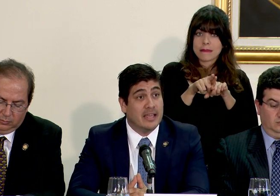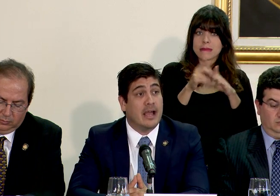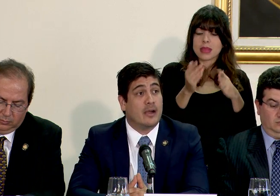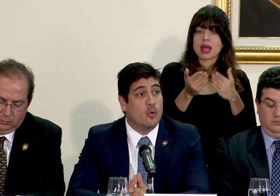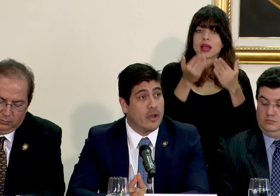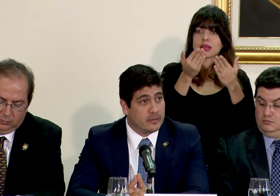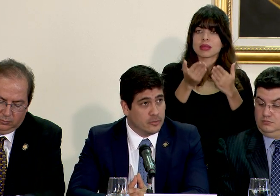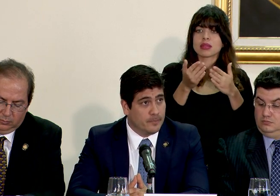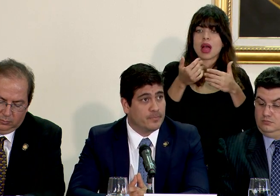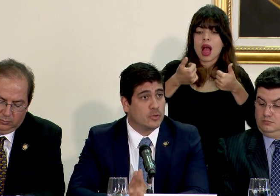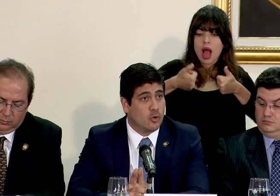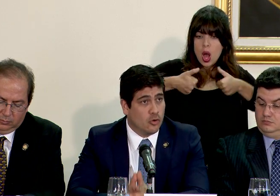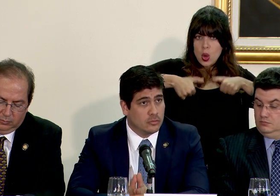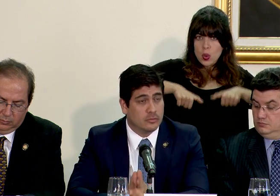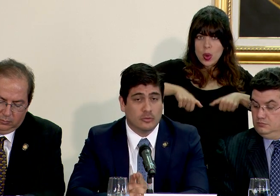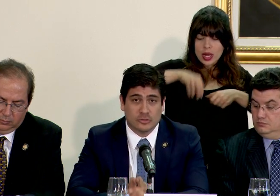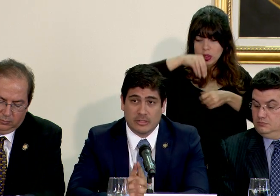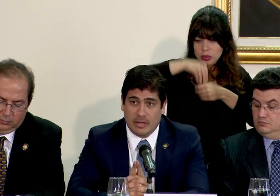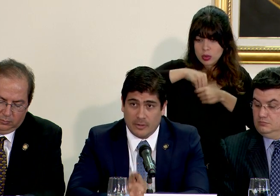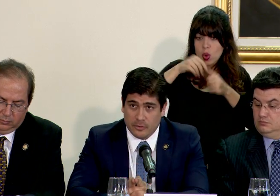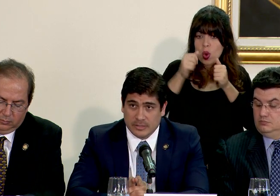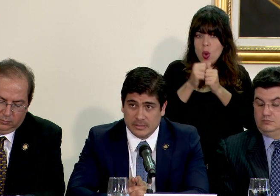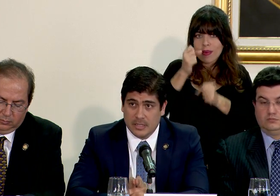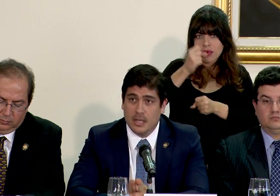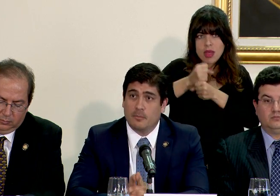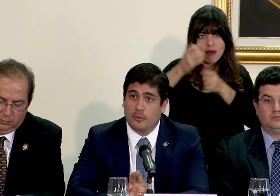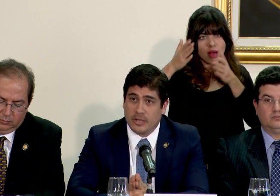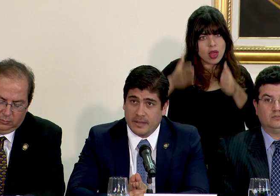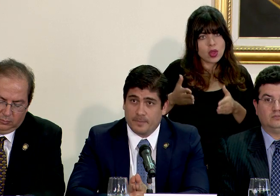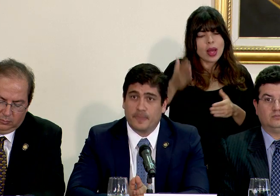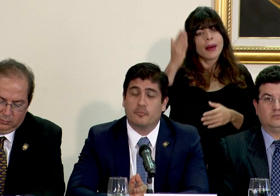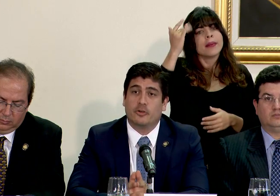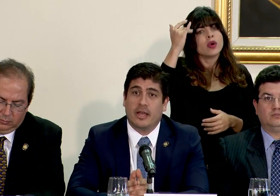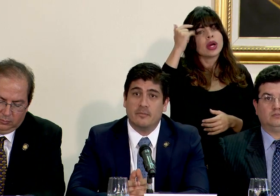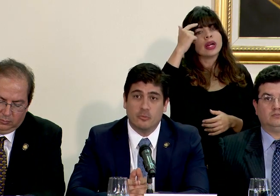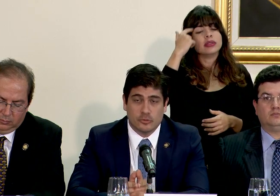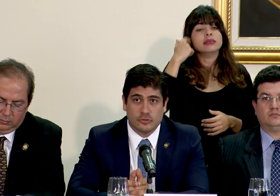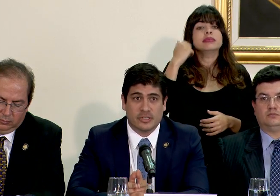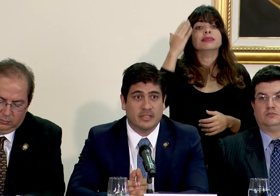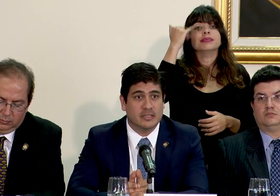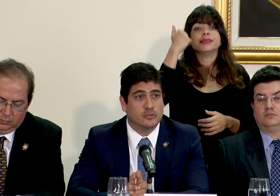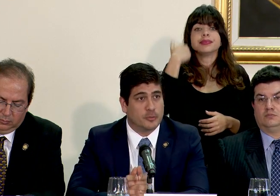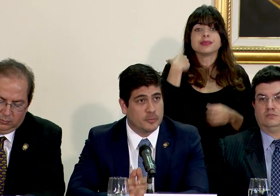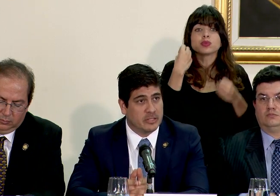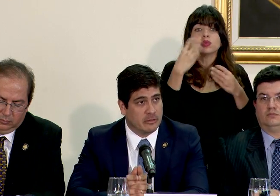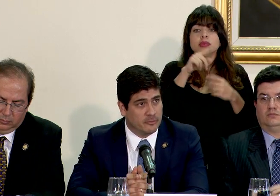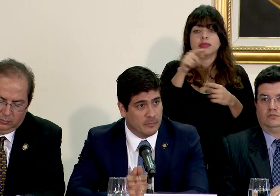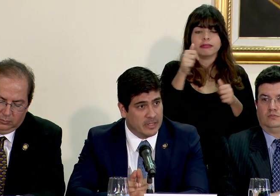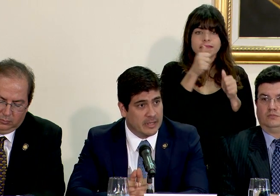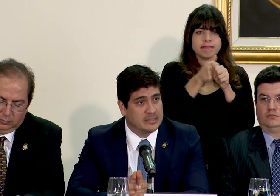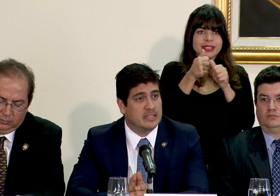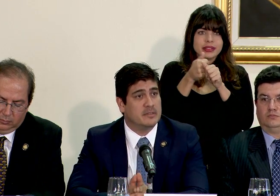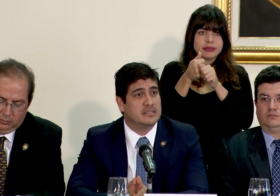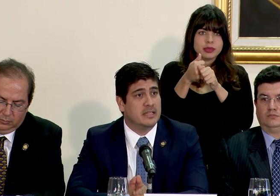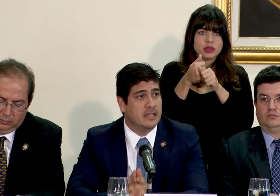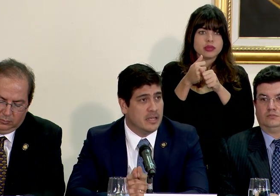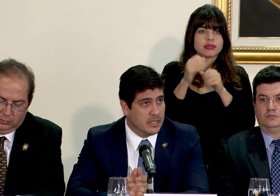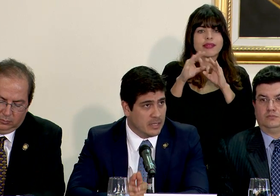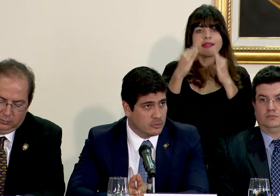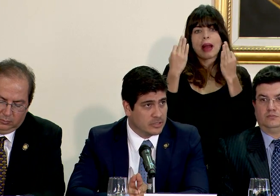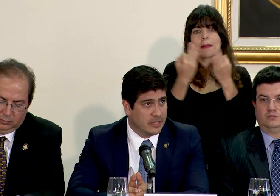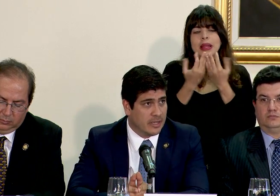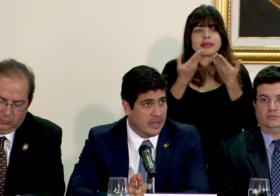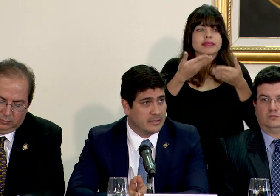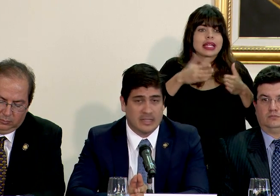genera en acuerdo con los trabajadores. ¿Por qué? Porque hay muchos que tienen sus propios arreglos familiares, llámese